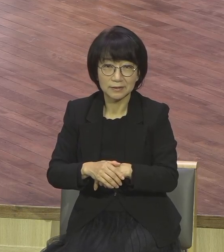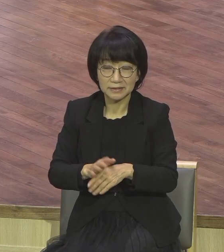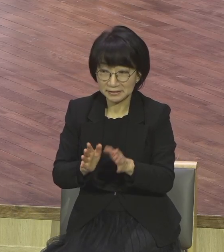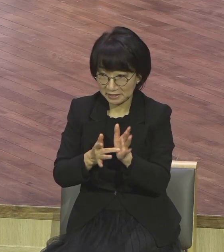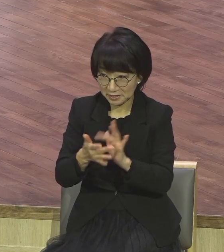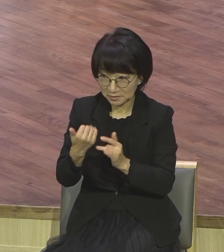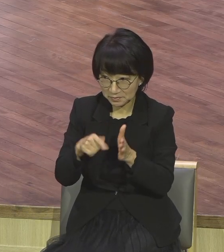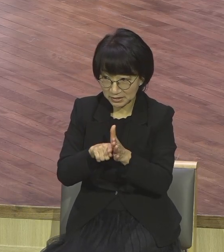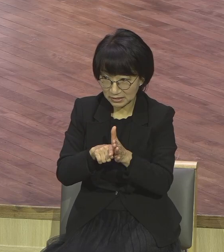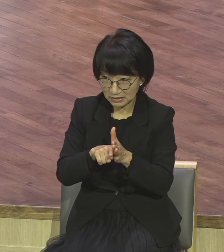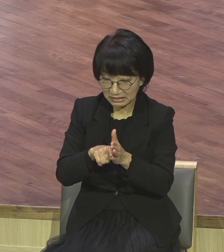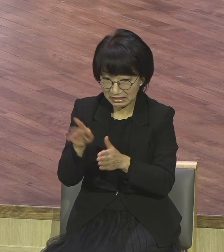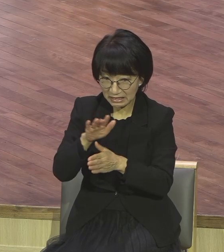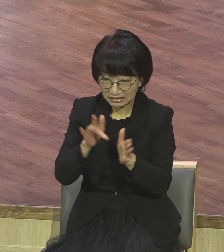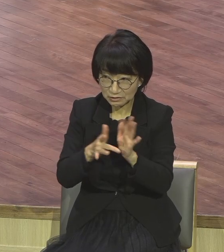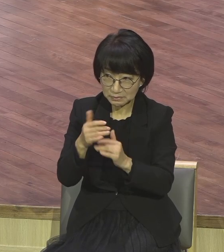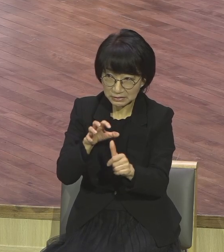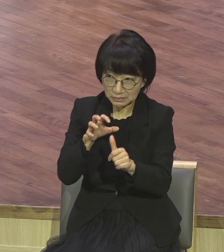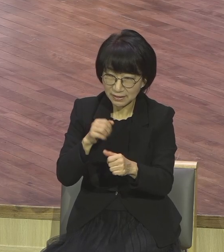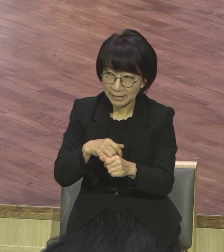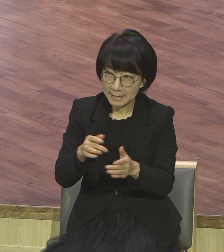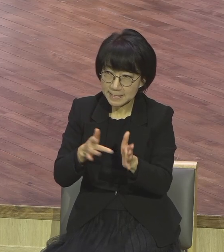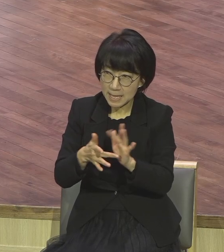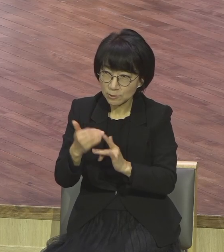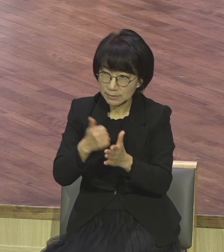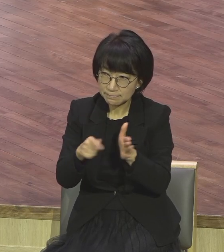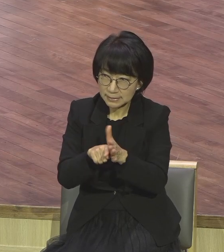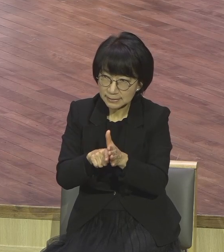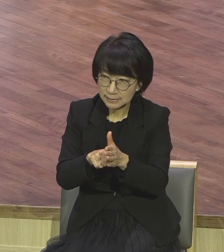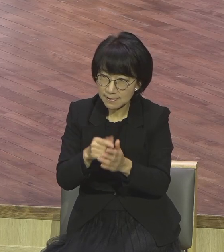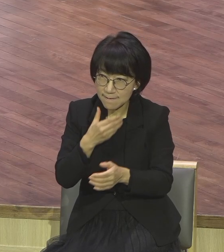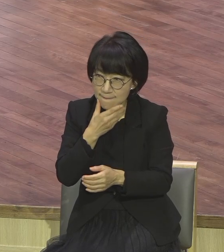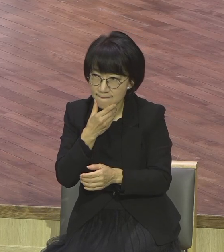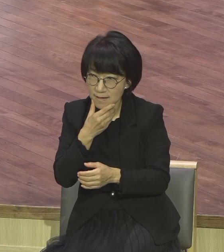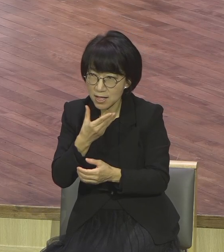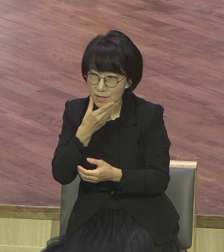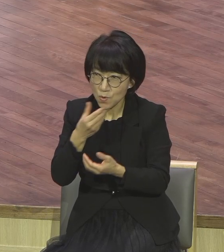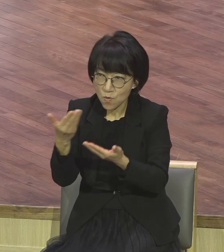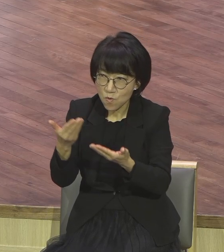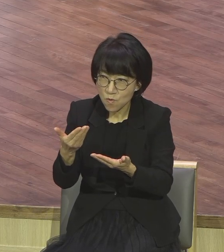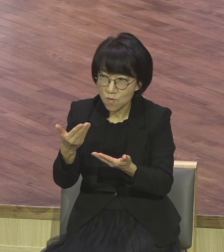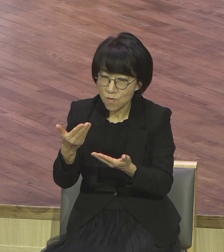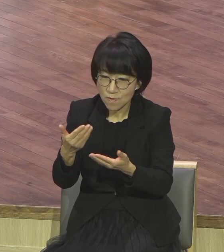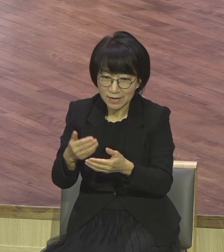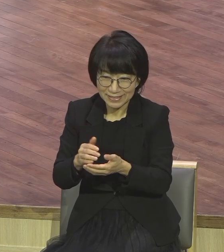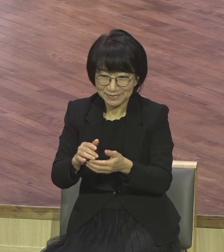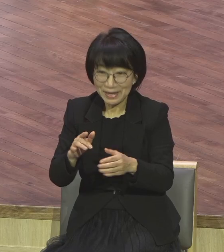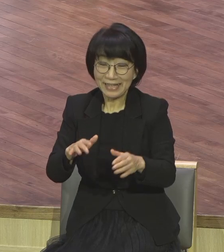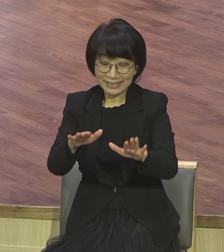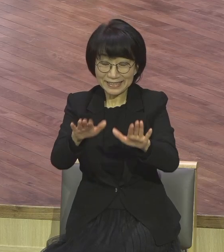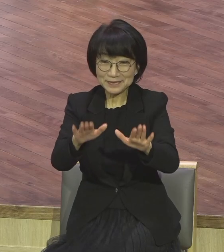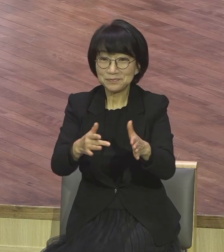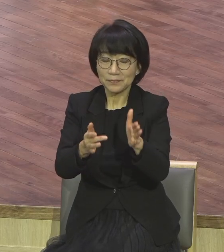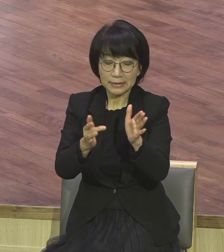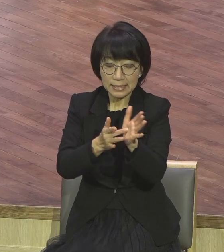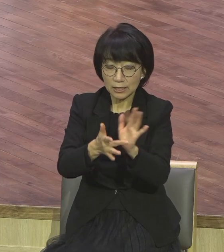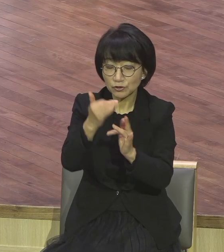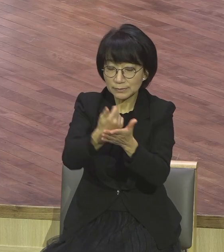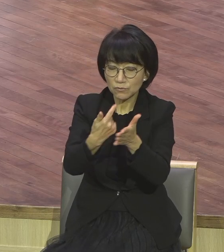기복신화입니다. 예수 때문에 헌신하고 예수 때문에 얼음당하고 예수 때문에 핍박당한다.